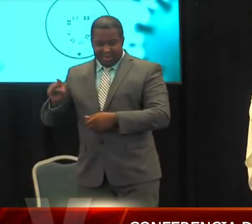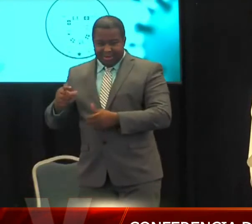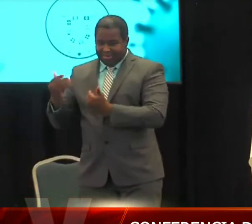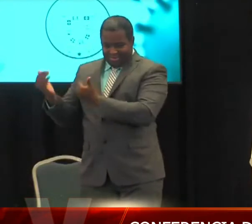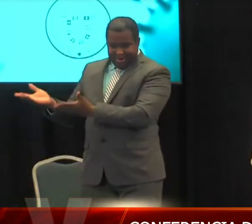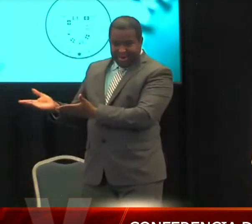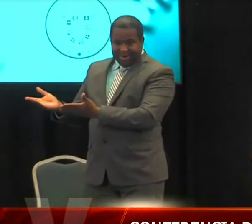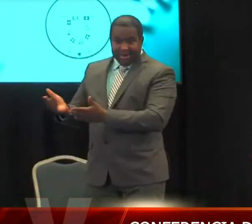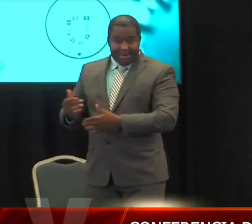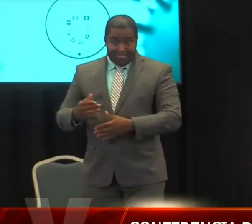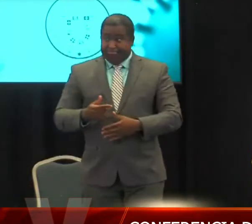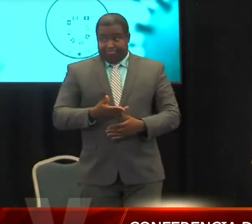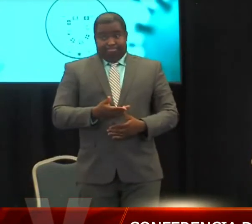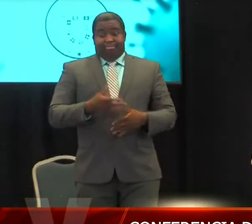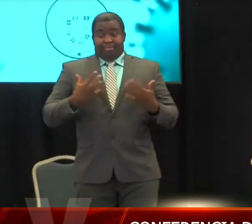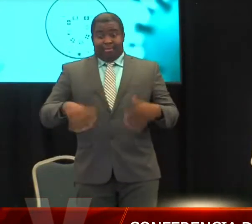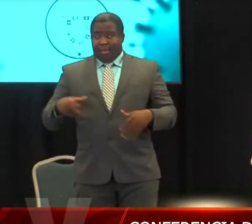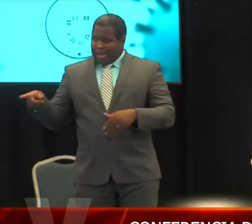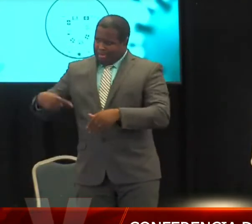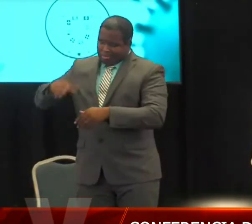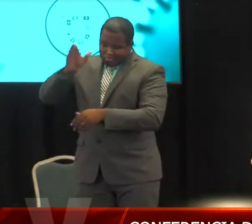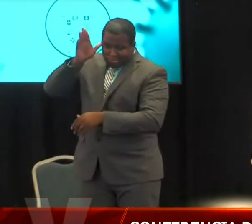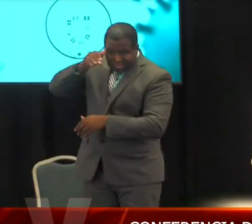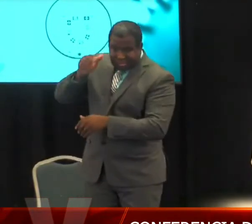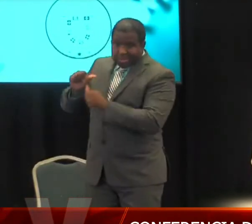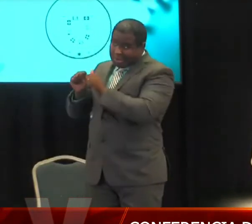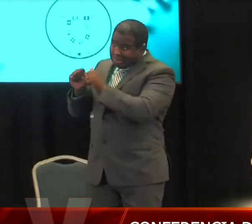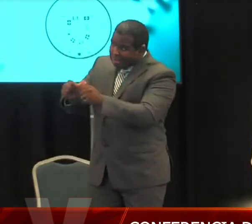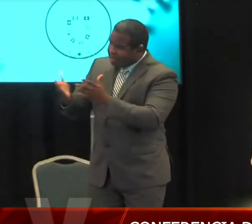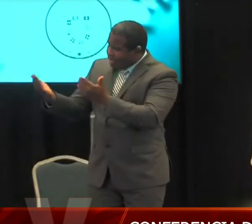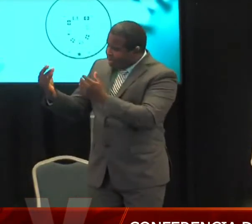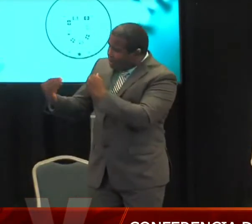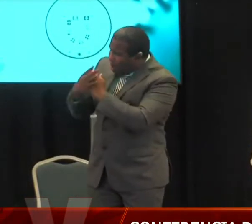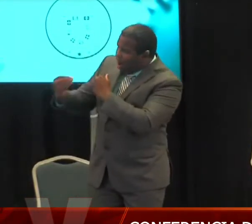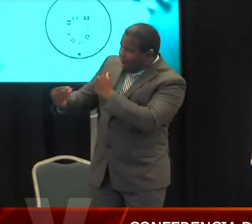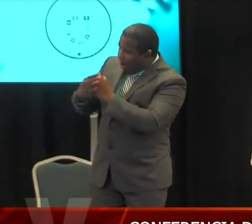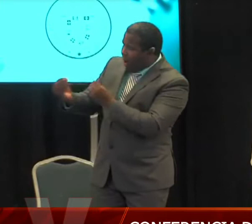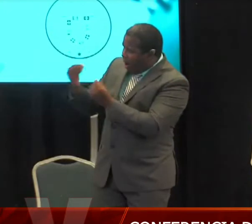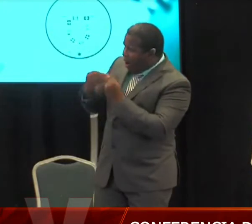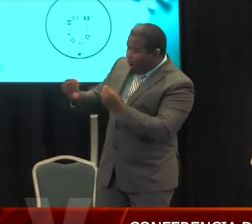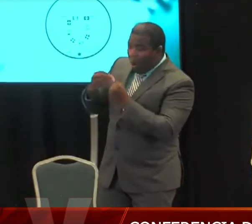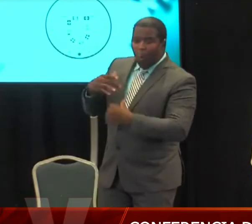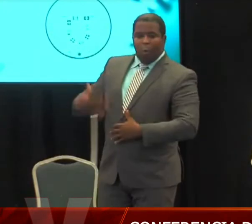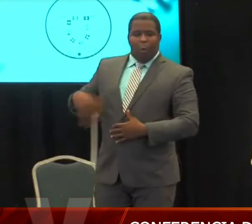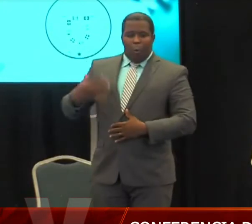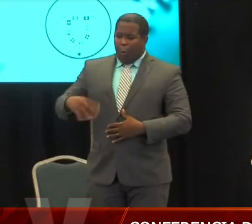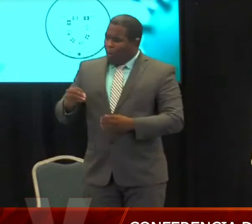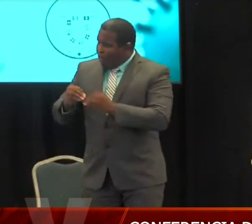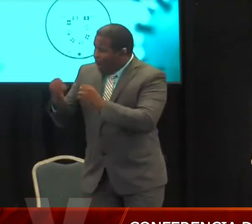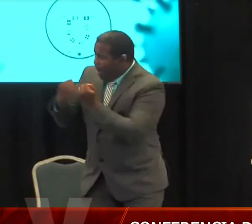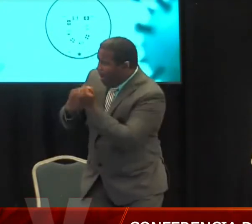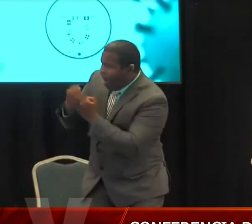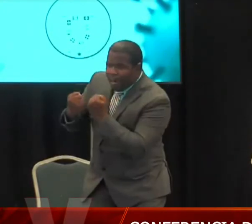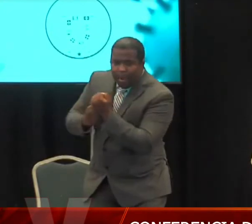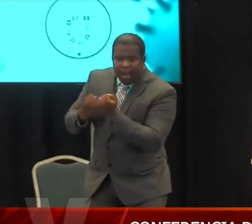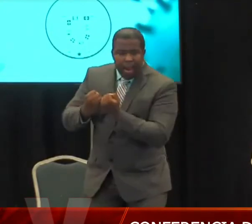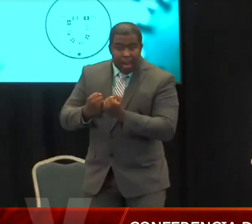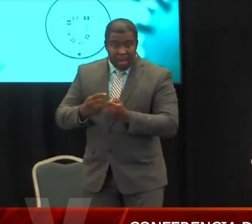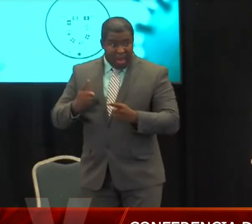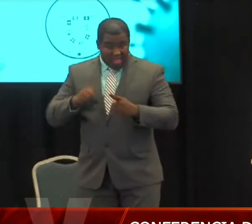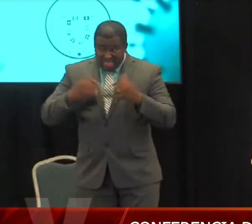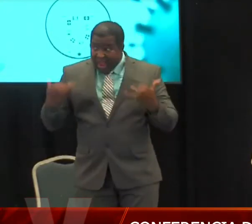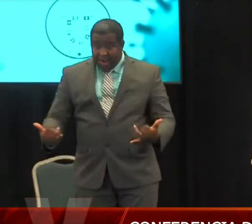claros de que estamos en la misma dirección, vamos a solidificar, robustecer nuestro esfuerzo para Puerto Rico una vez más, esto no se acabó hoy, esto se acaba